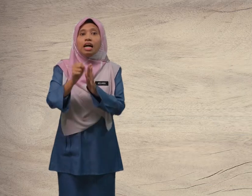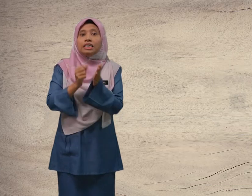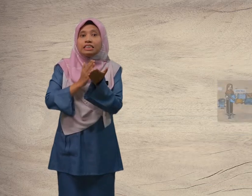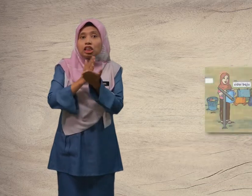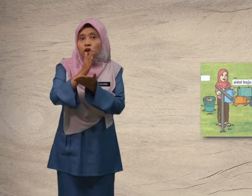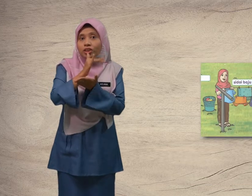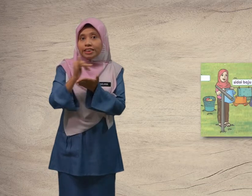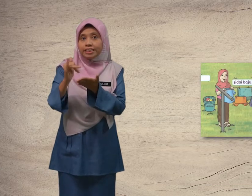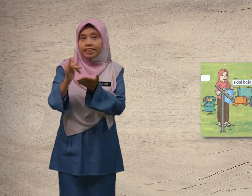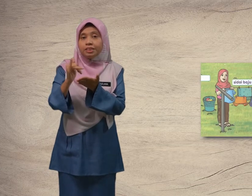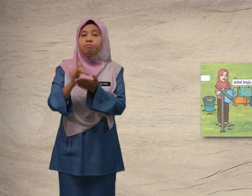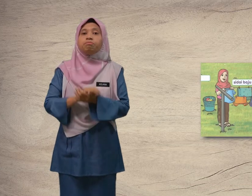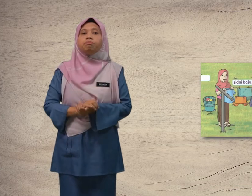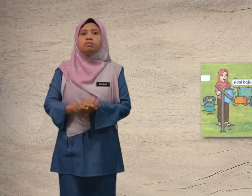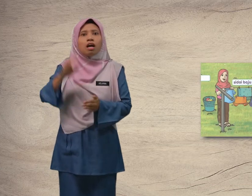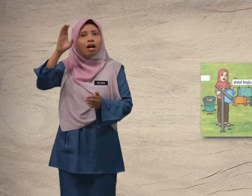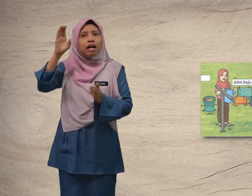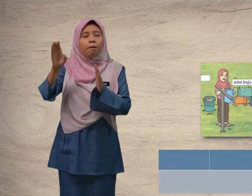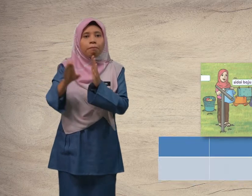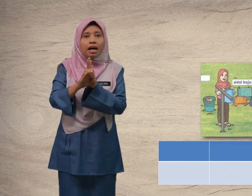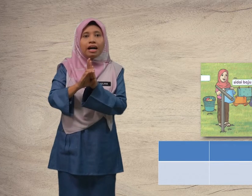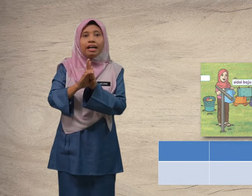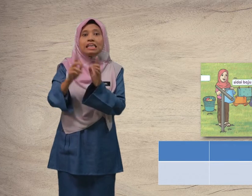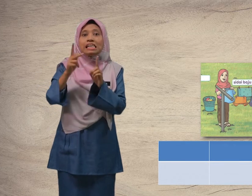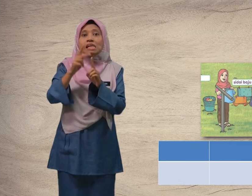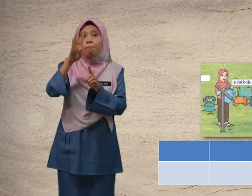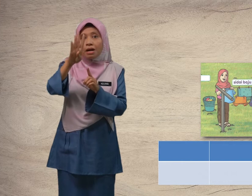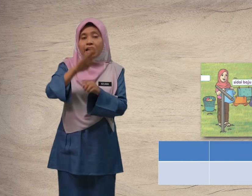seterusnya, gambar keempat.